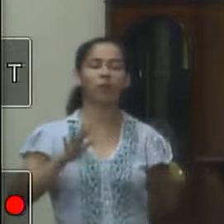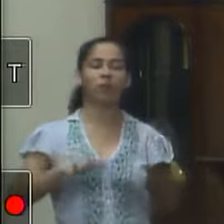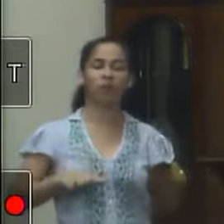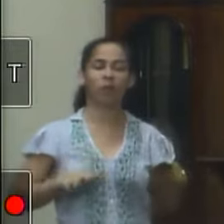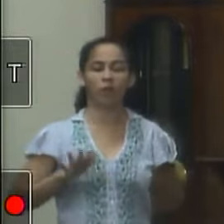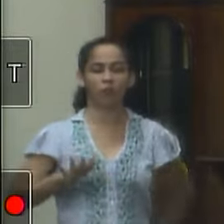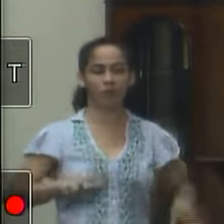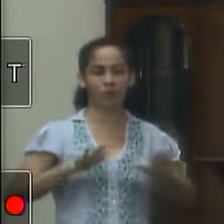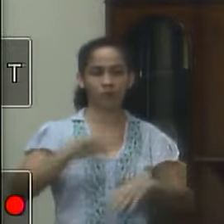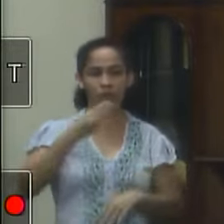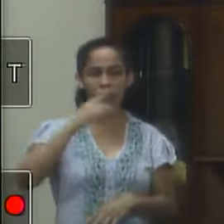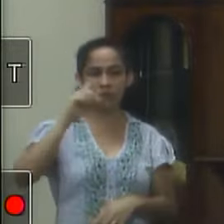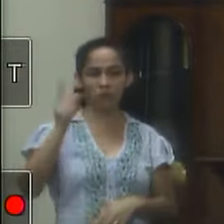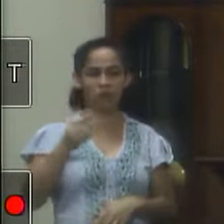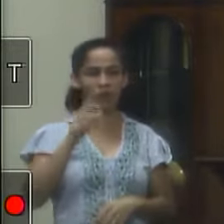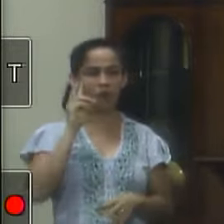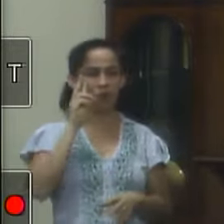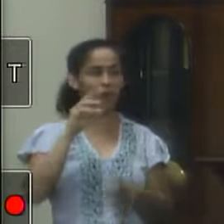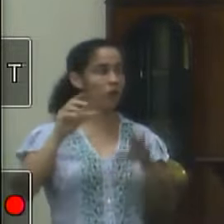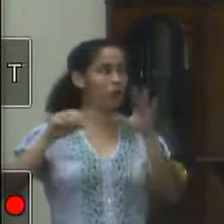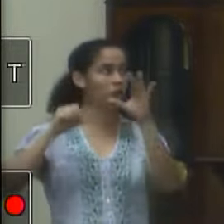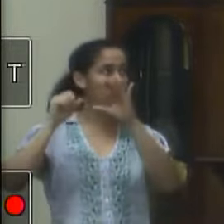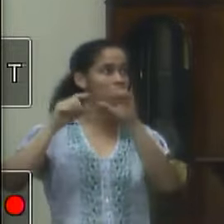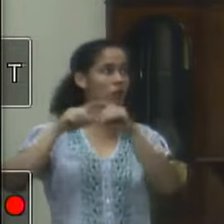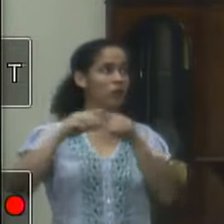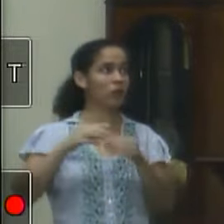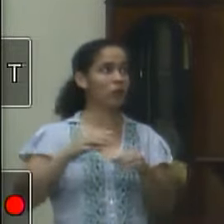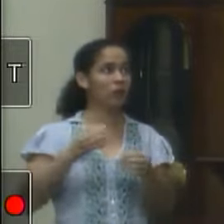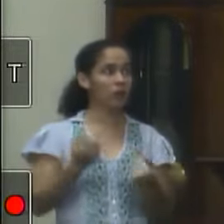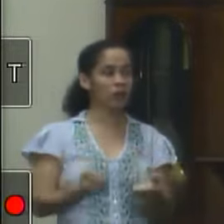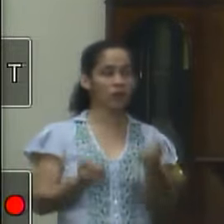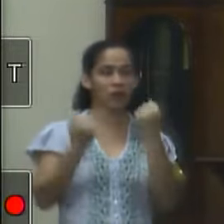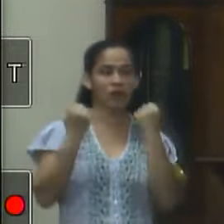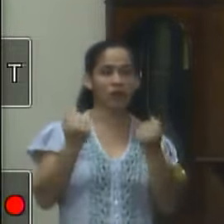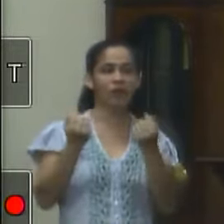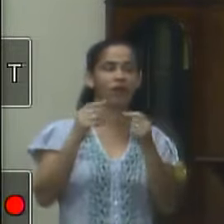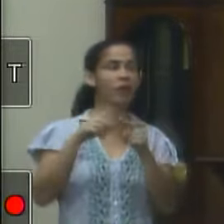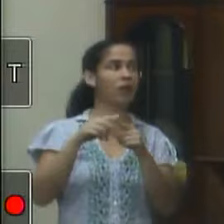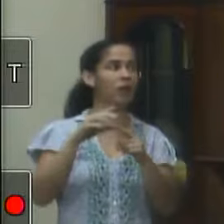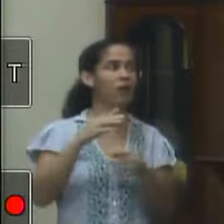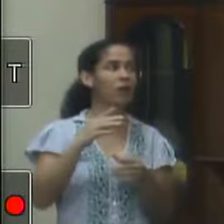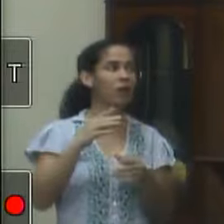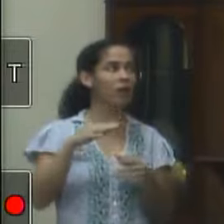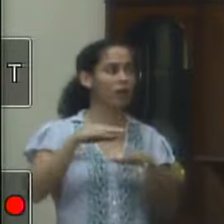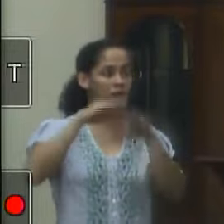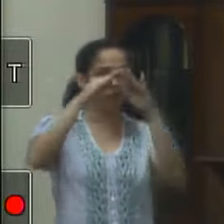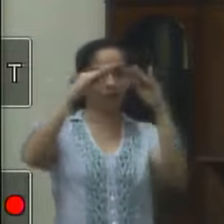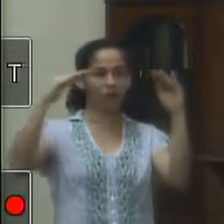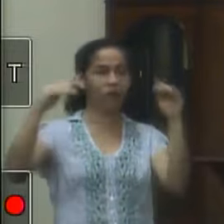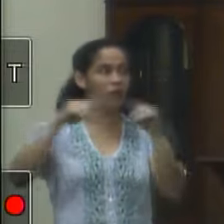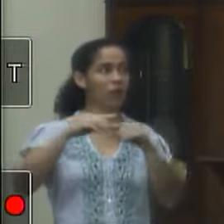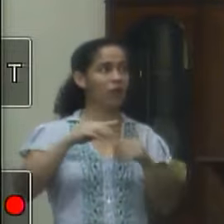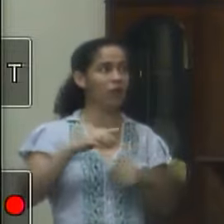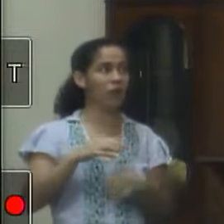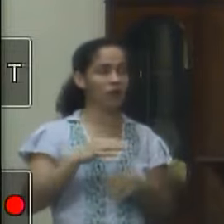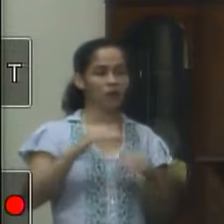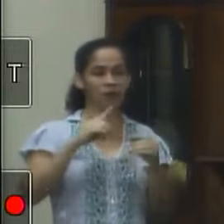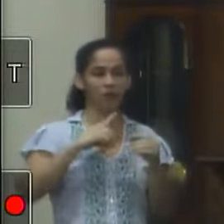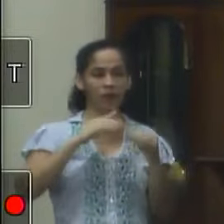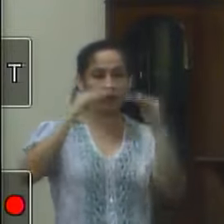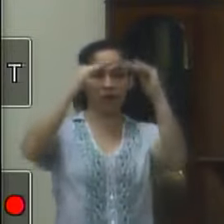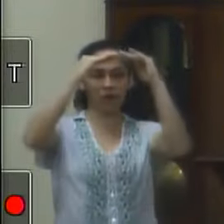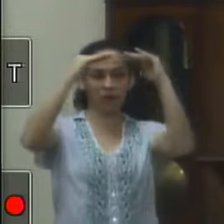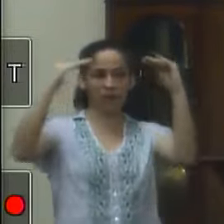visualizações sobre a nova academia ao ar livre doutora a primeira academia ao ar livre da história de Valença agora vai ser uma academia coberta